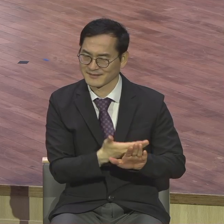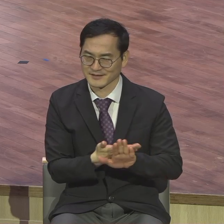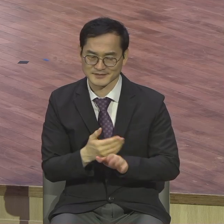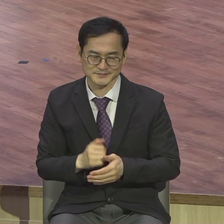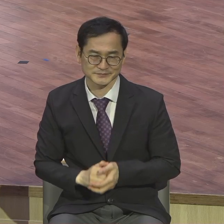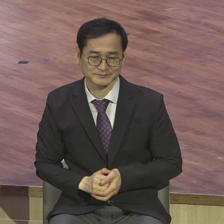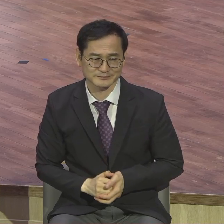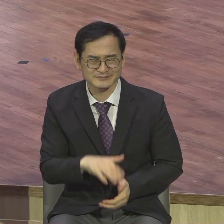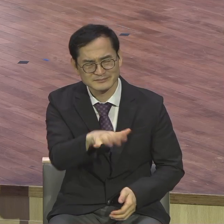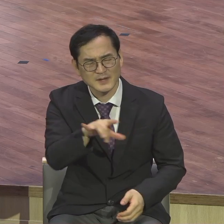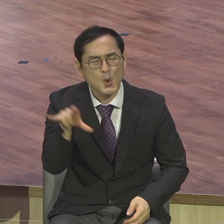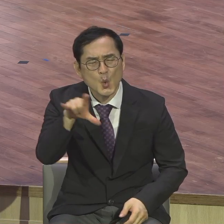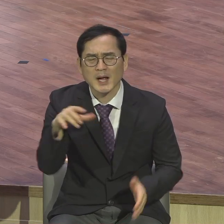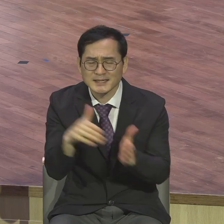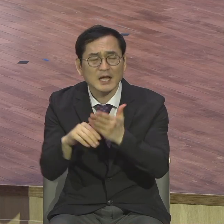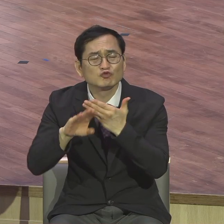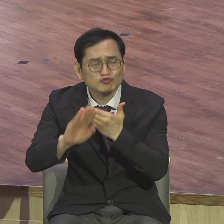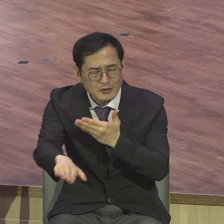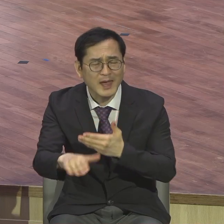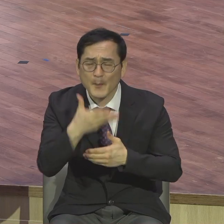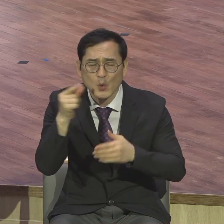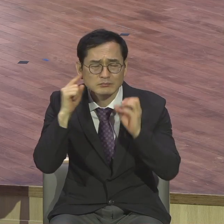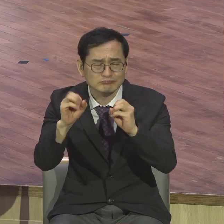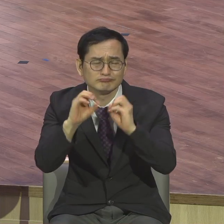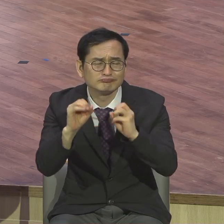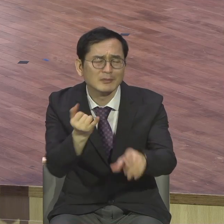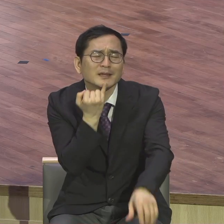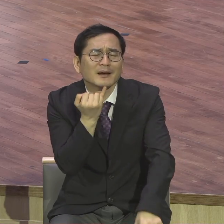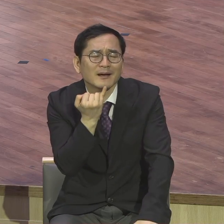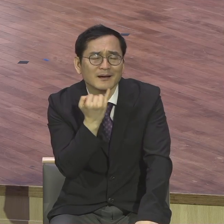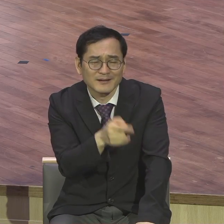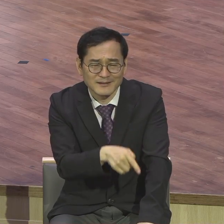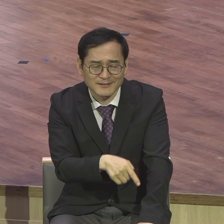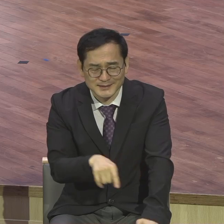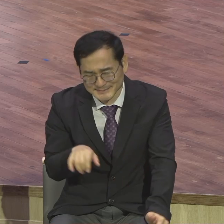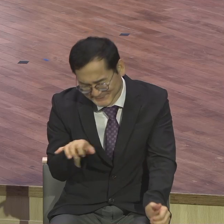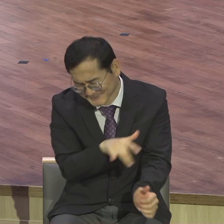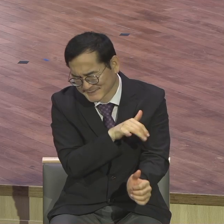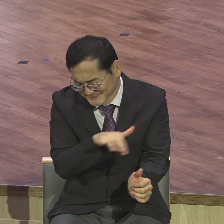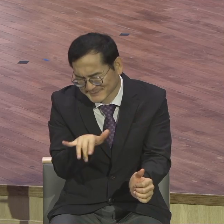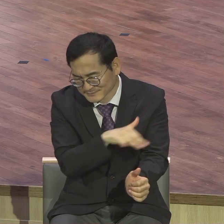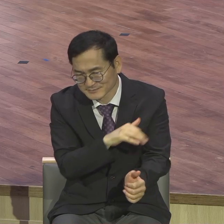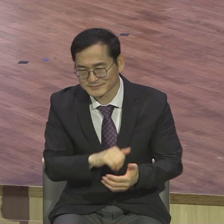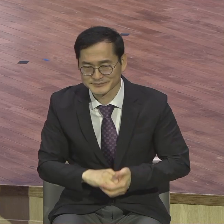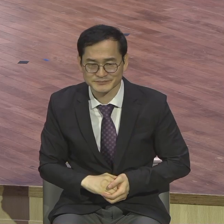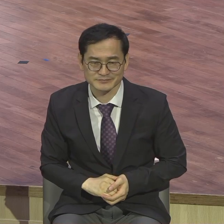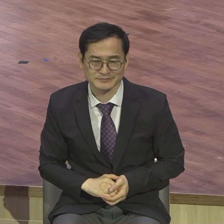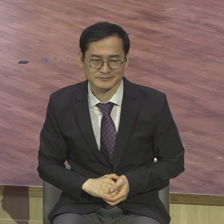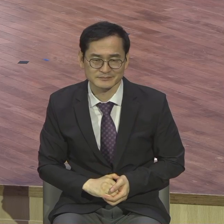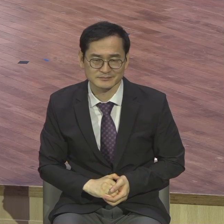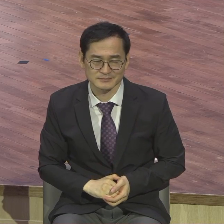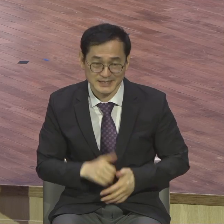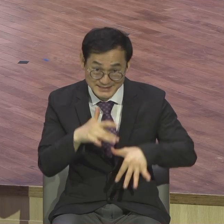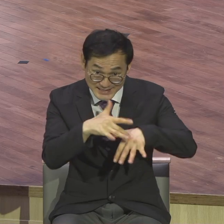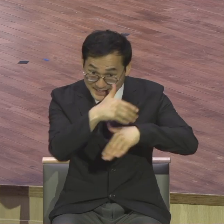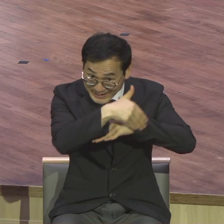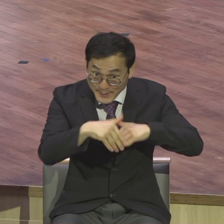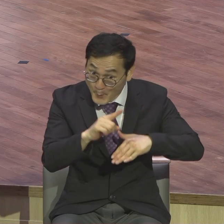다 끝나면 그때 한번 해보지 사단의 고도의 전략은 내일입니다 미루는